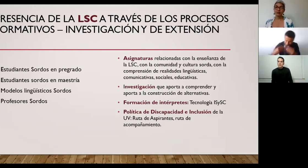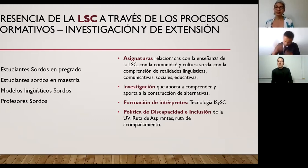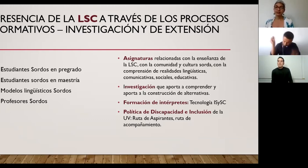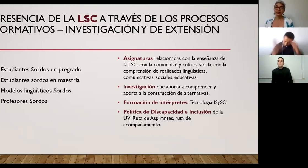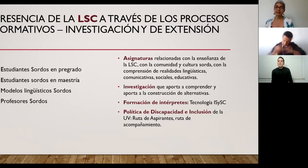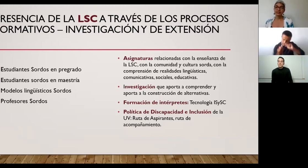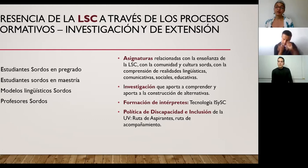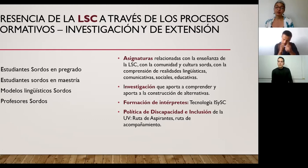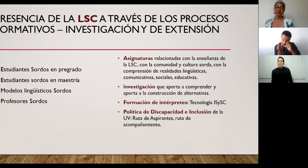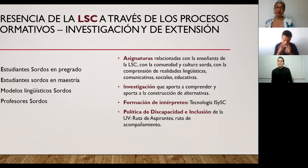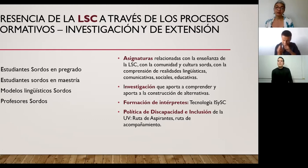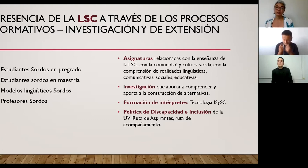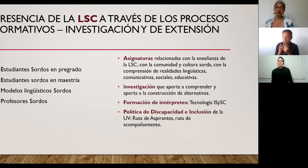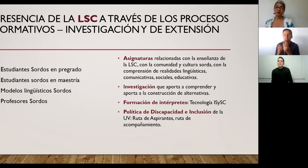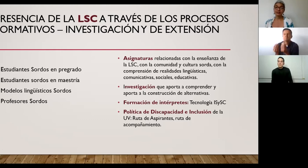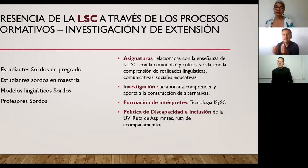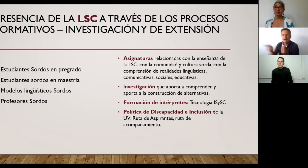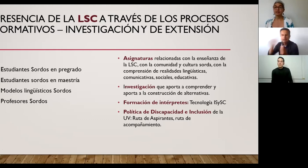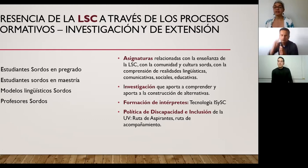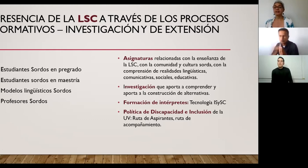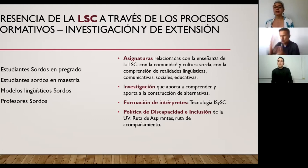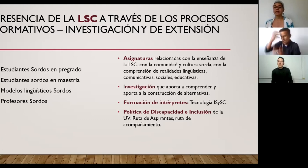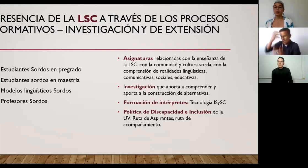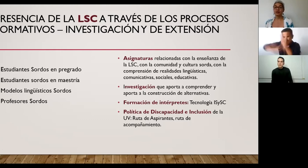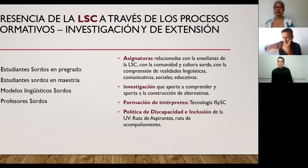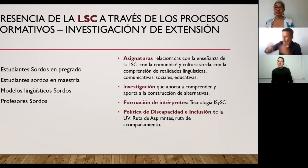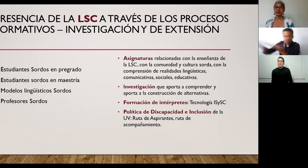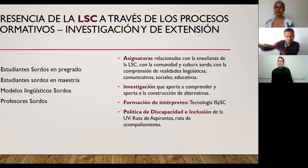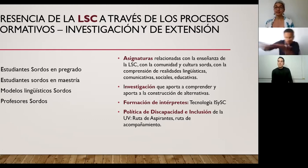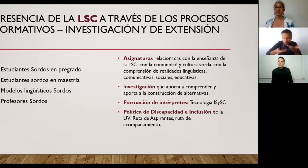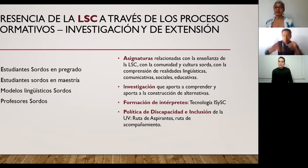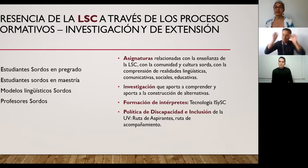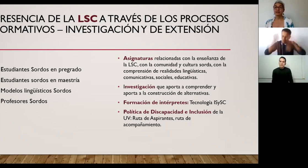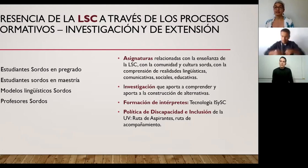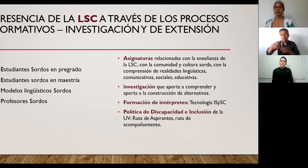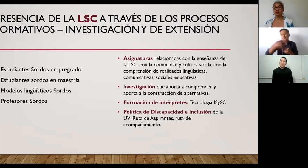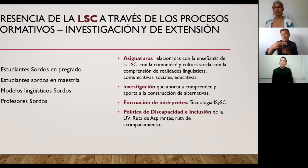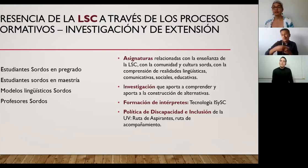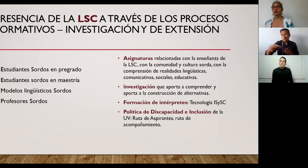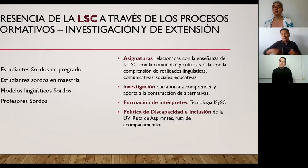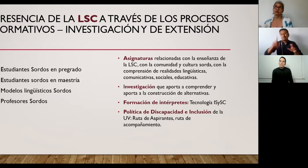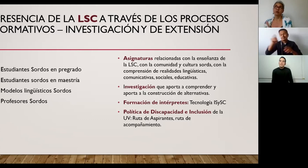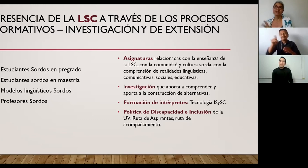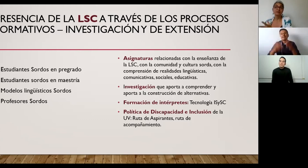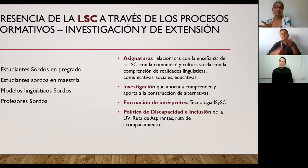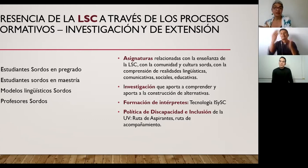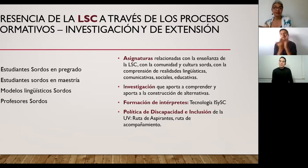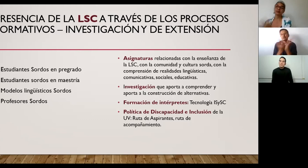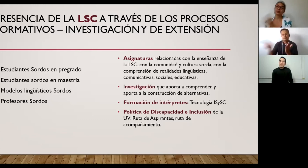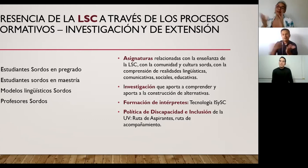prueba y se formará entonces como un intérprete de lengua de señas español escrito o español escrito